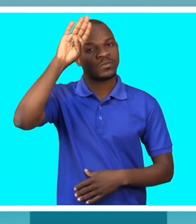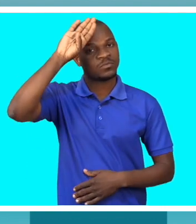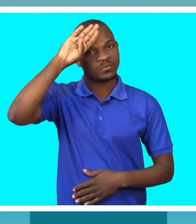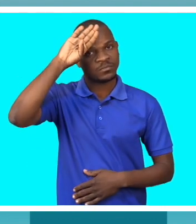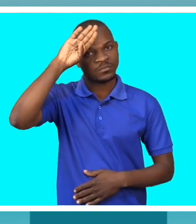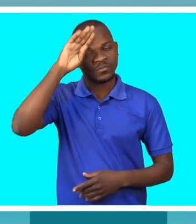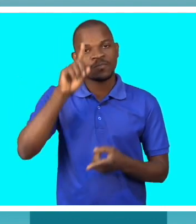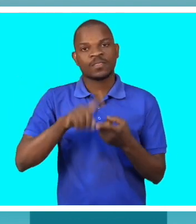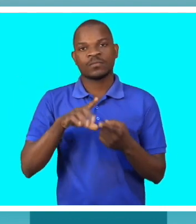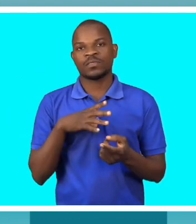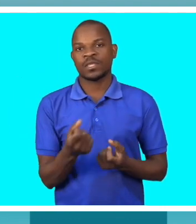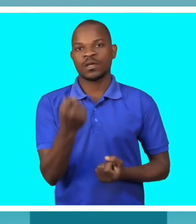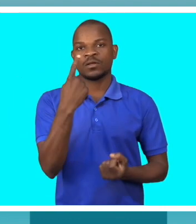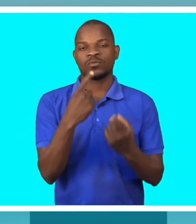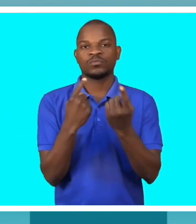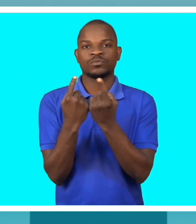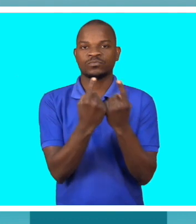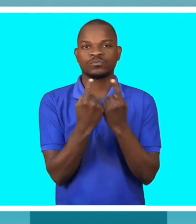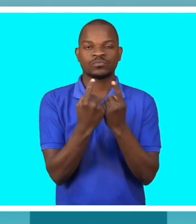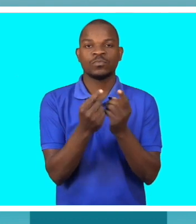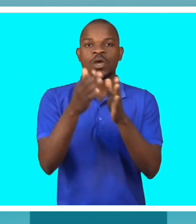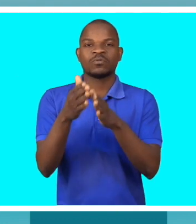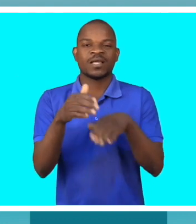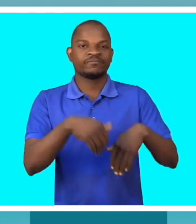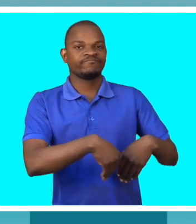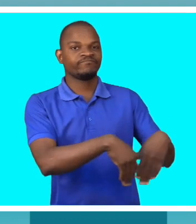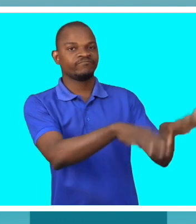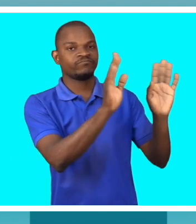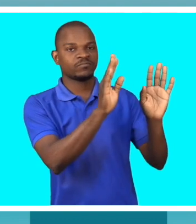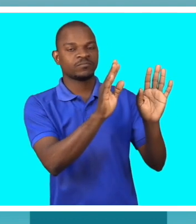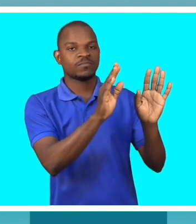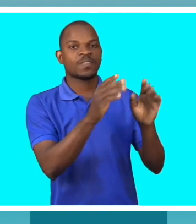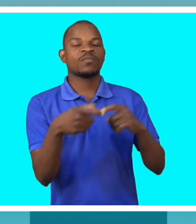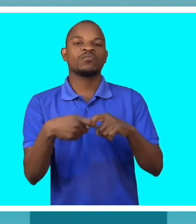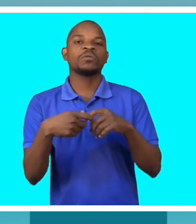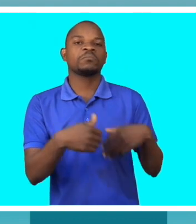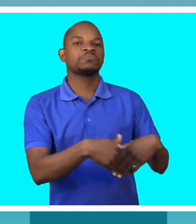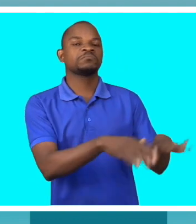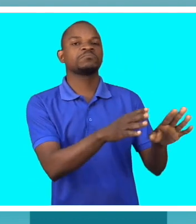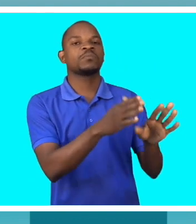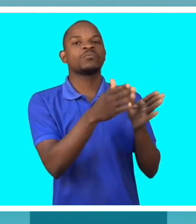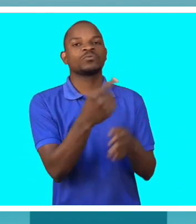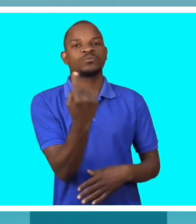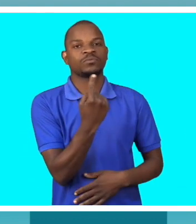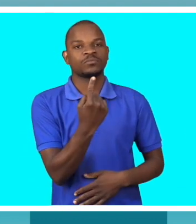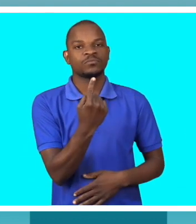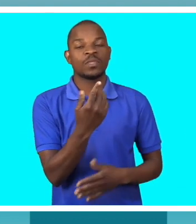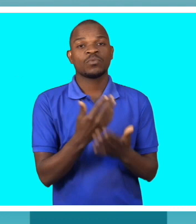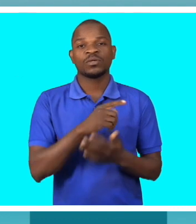os pacientes são isolados e abandonados pelos seus cônjuges. Nós olhamos muito para aquilo que é o lesionado